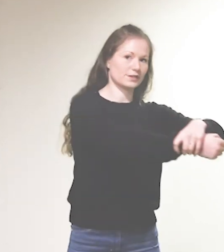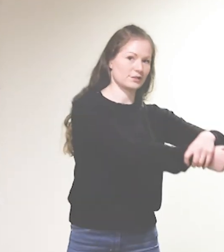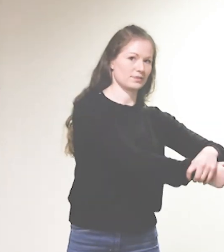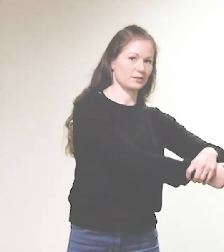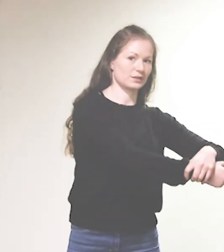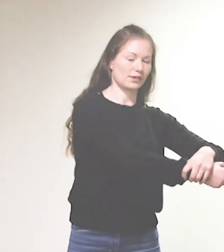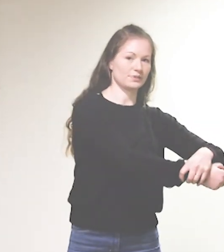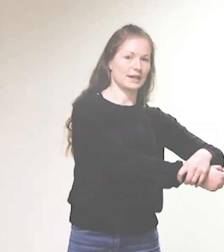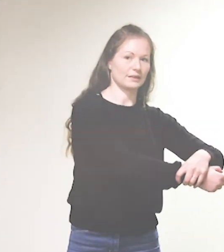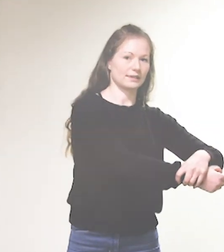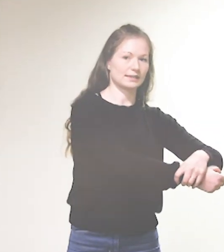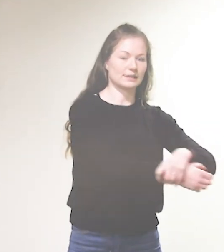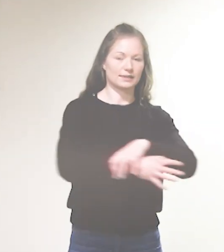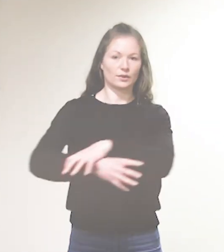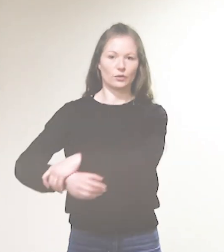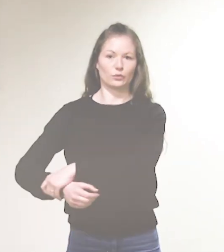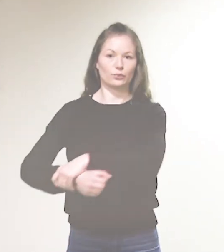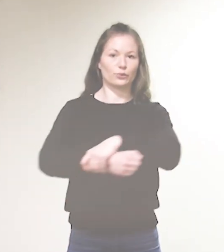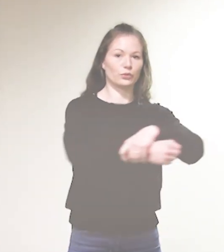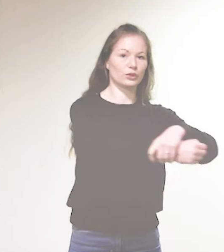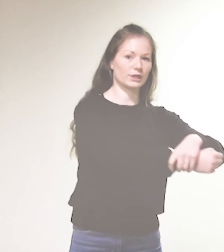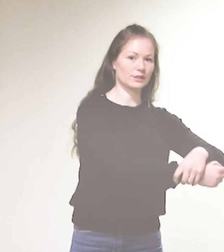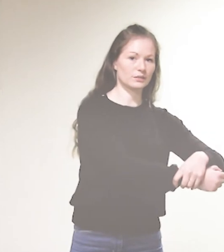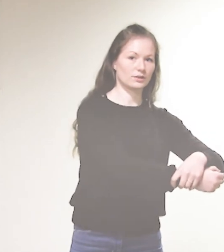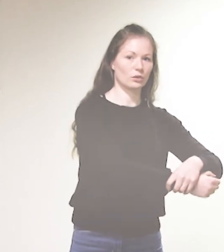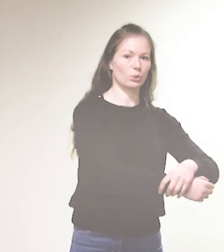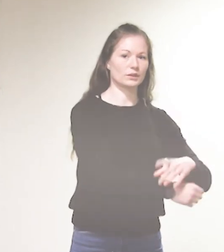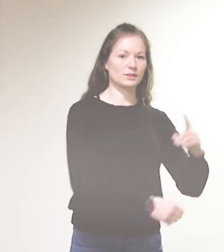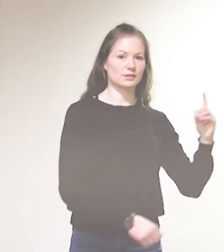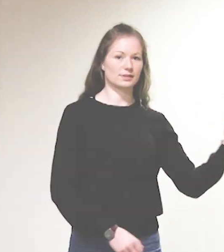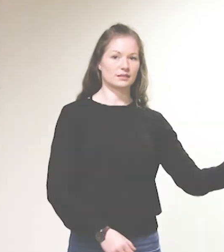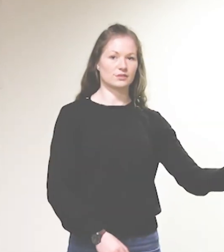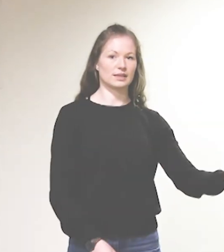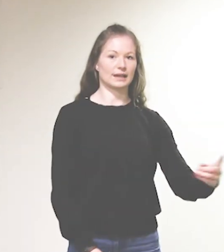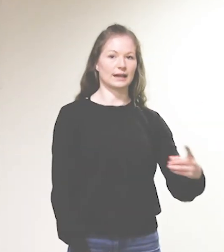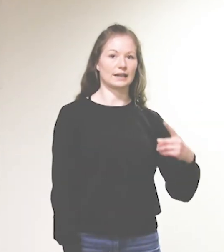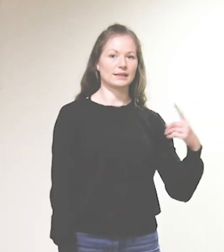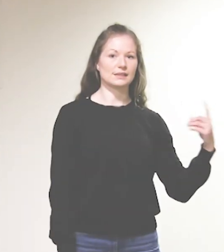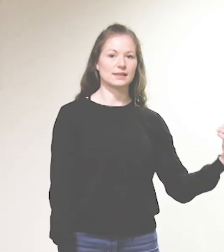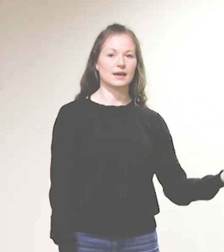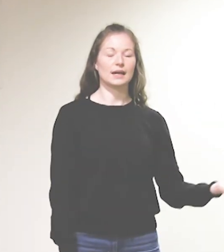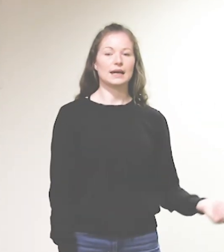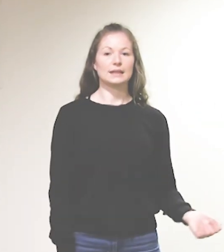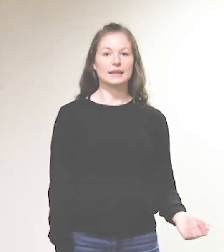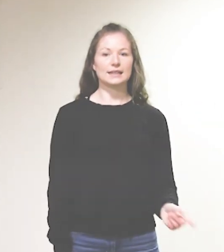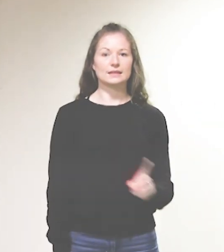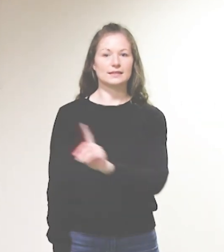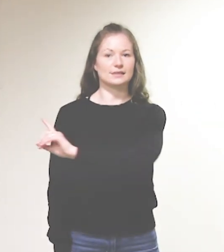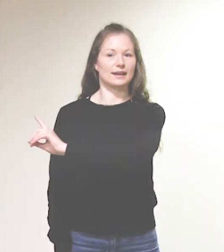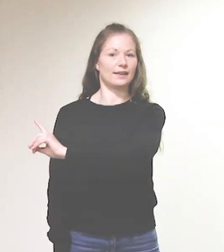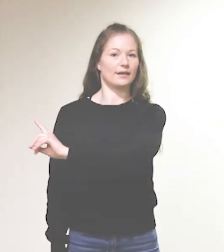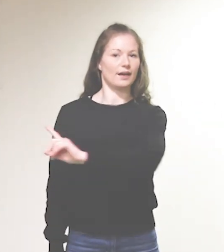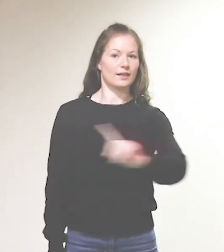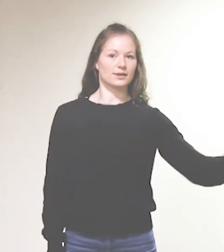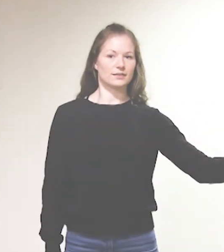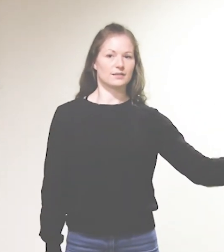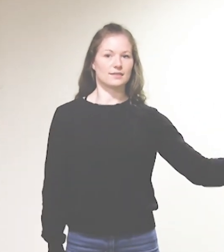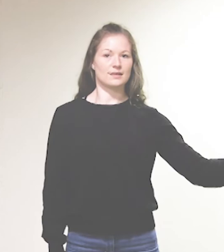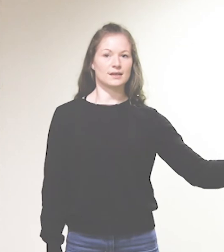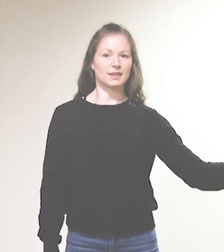uns auf die andere Seite. Und führe uns. Ist wieder der Kreis. Nicht ist eine Nein